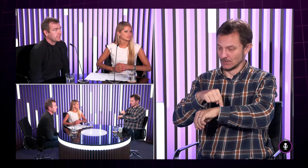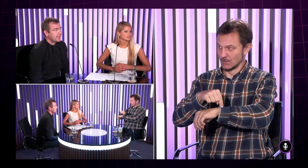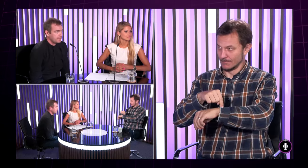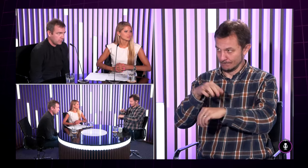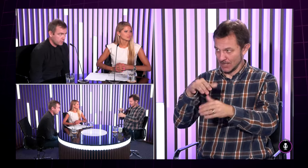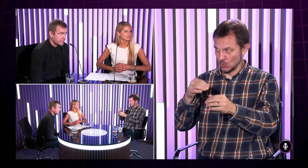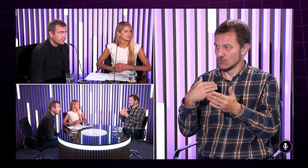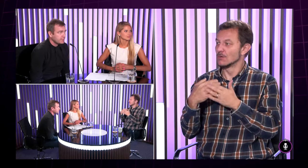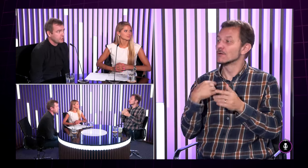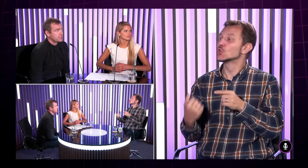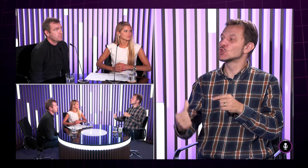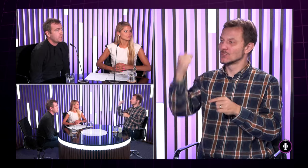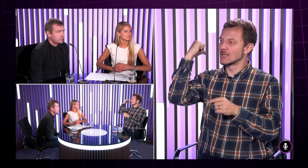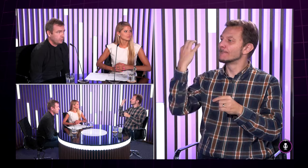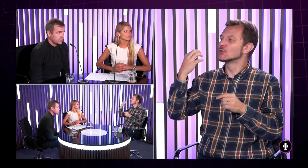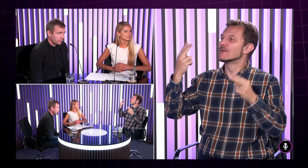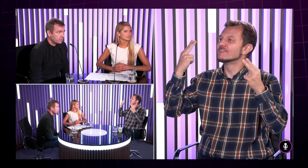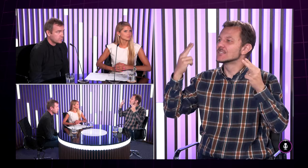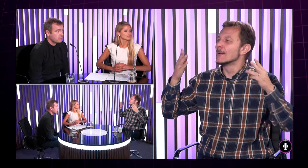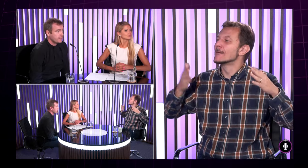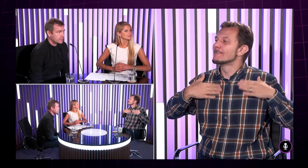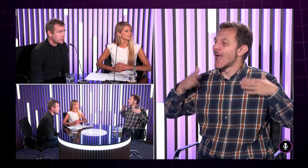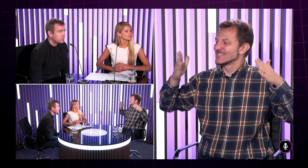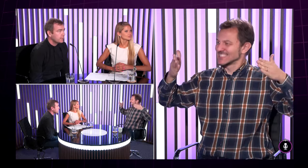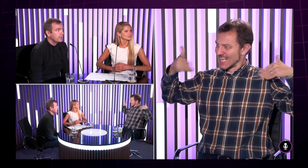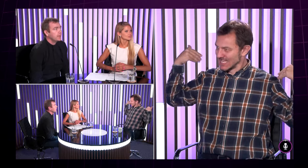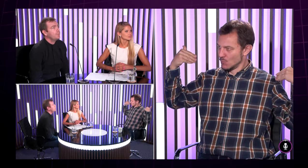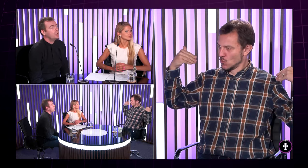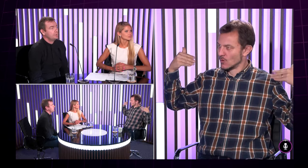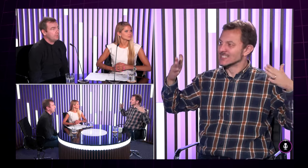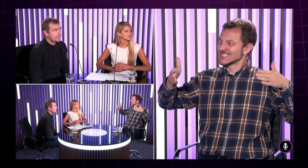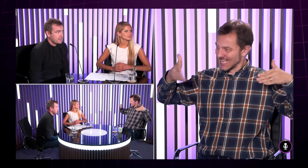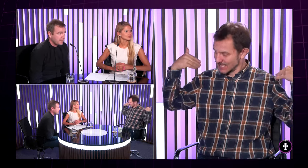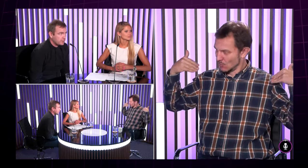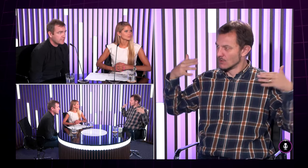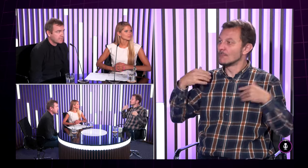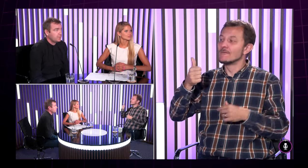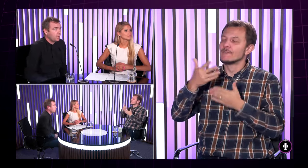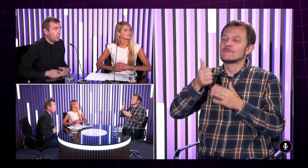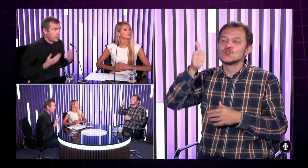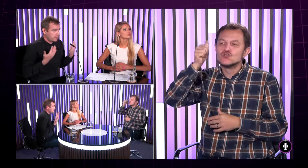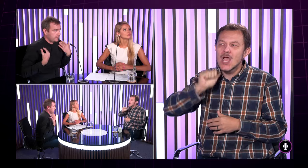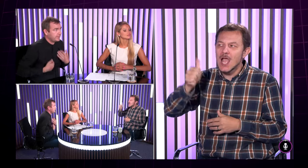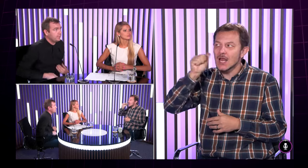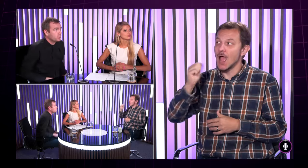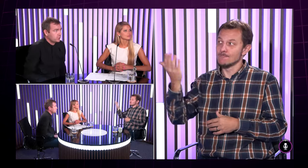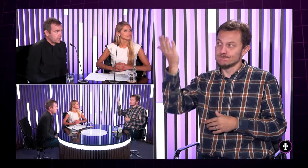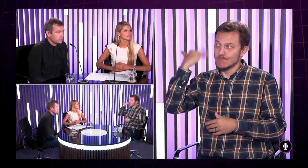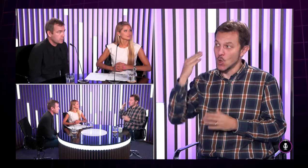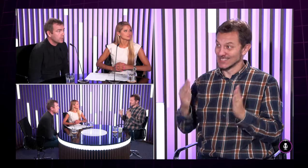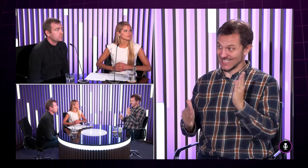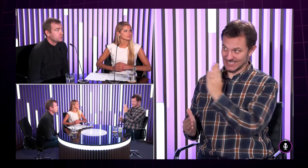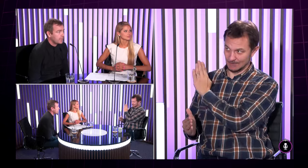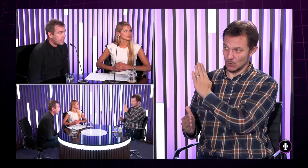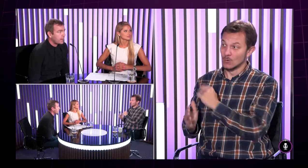čo sa týka minulosti, minulý čas my ukážeme dozadu v posunkovom jazyku, lebo vlastne máme minulost za sebou, ten prúd